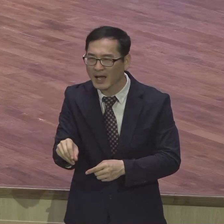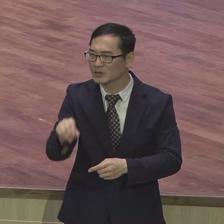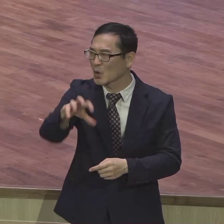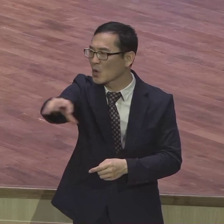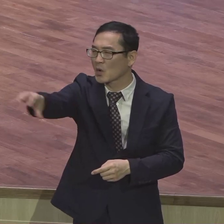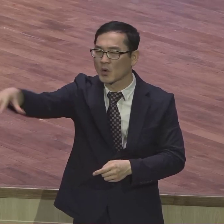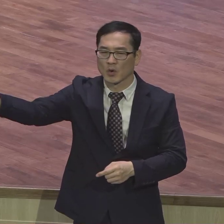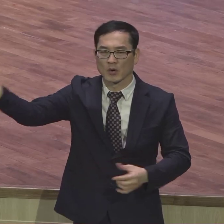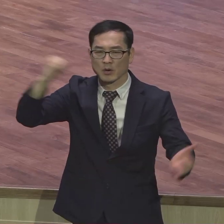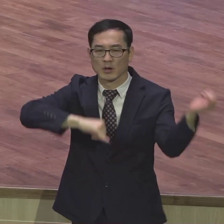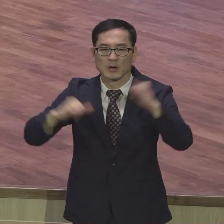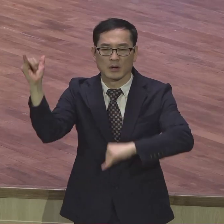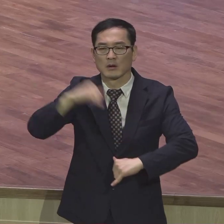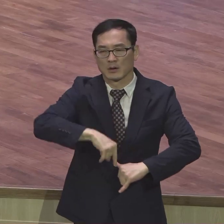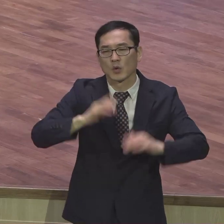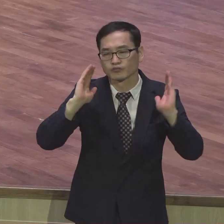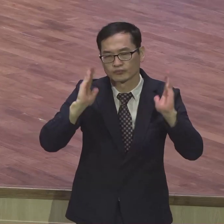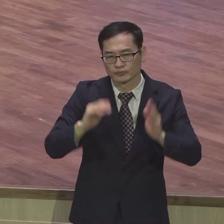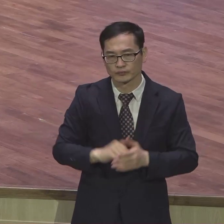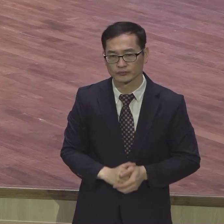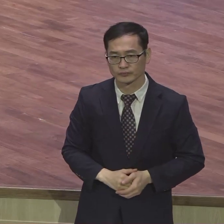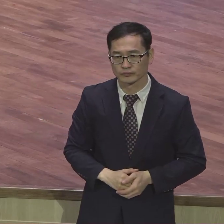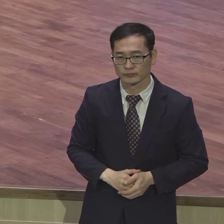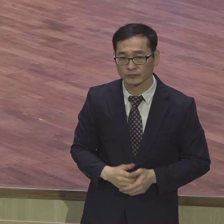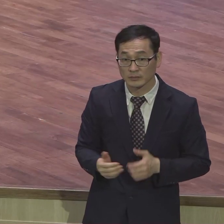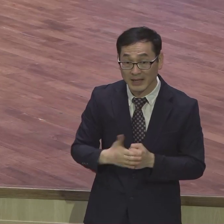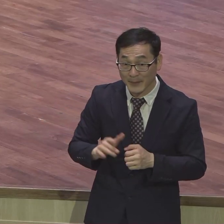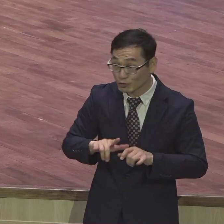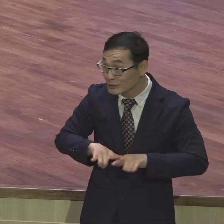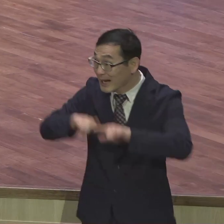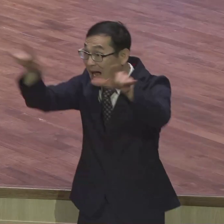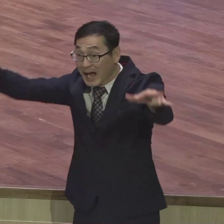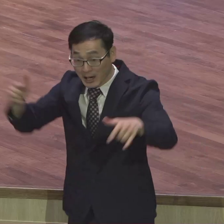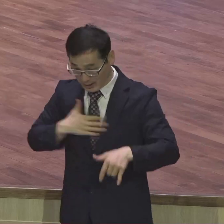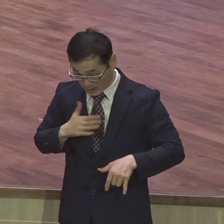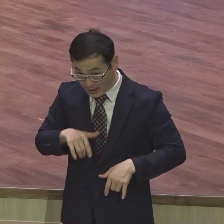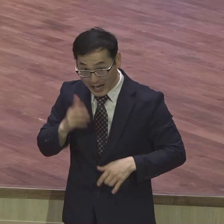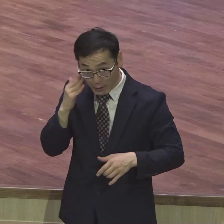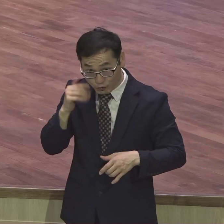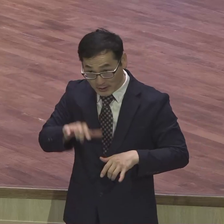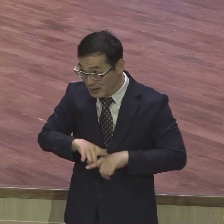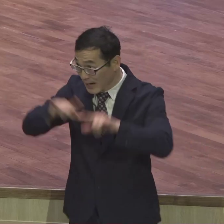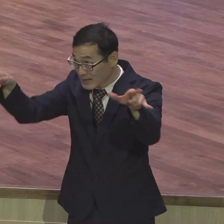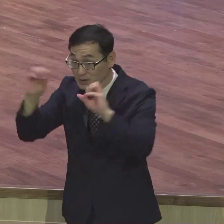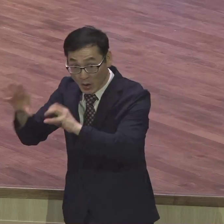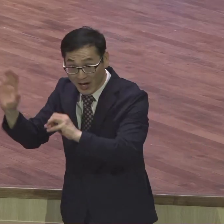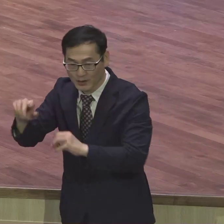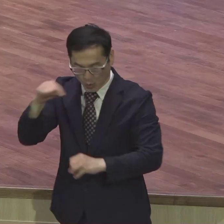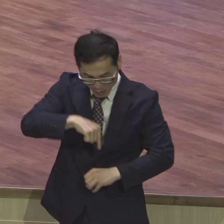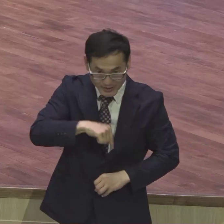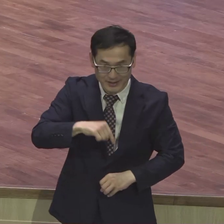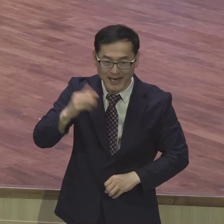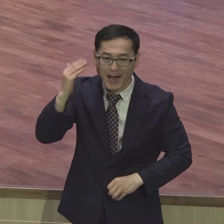성교 패러담이 바뀌어야 돼요 국내에 살고 있는 외국인들 바라보는 눈이 열려야 돼요 지금요 우리가